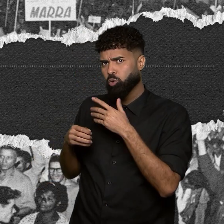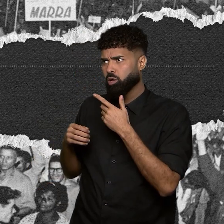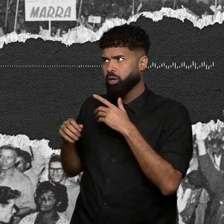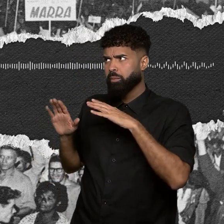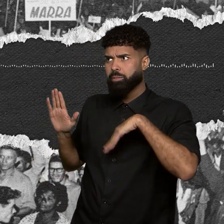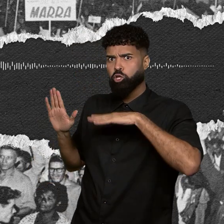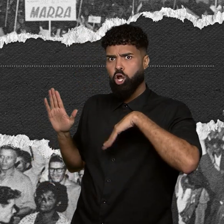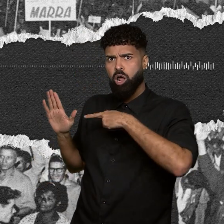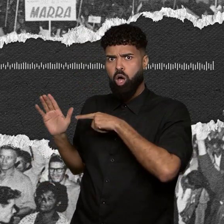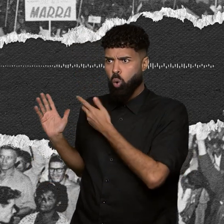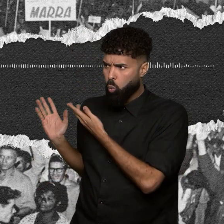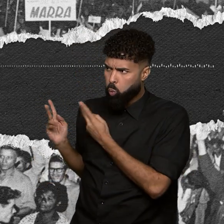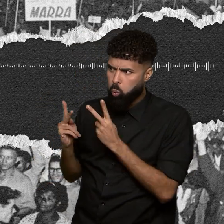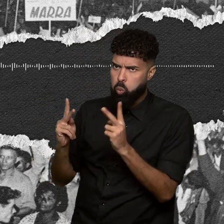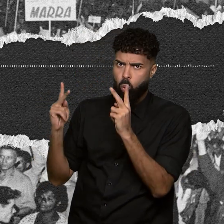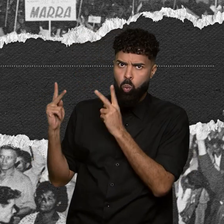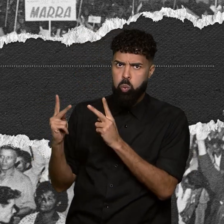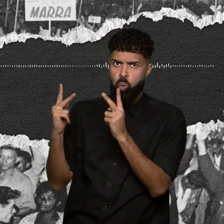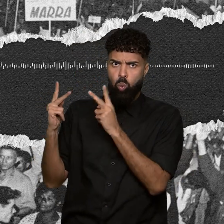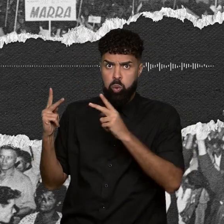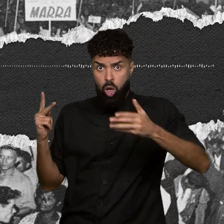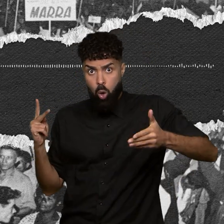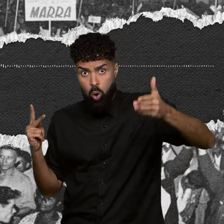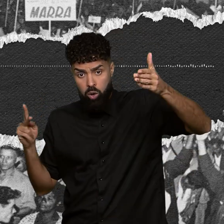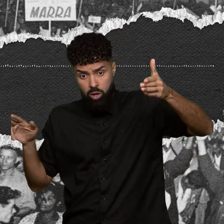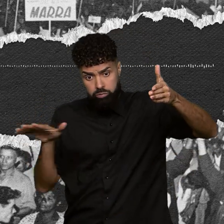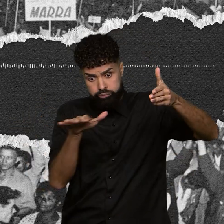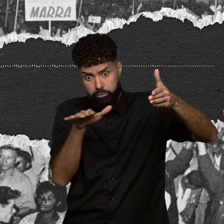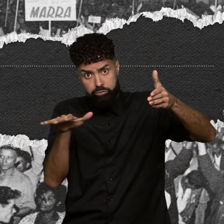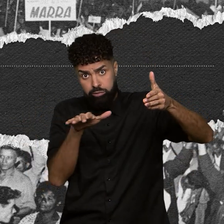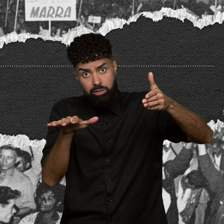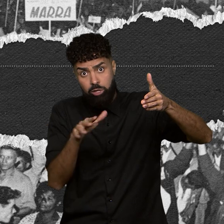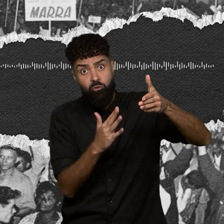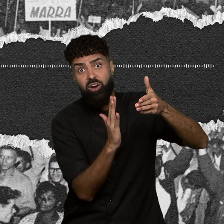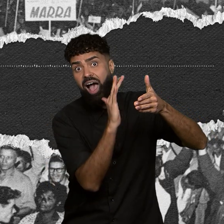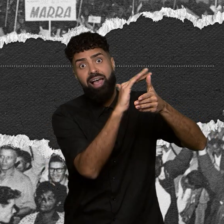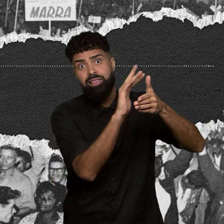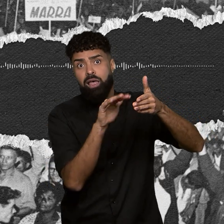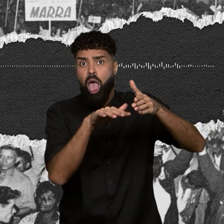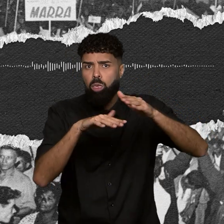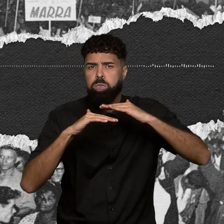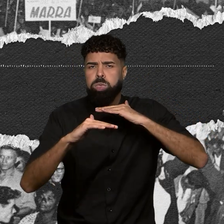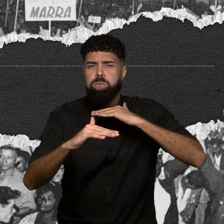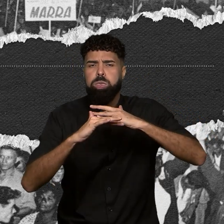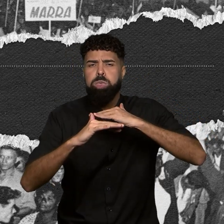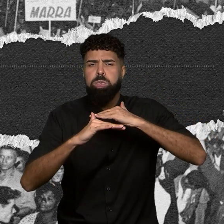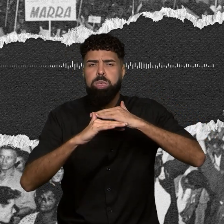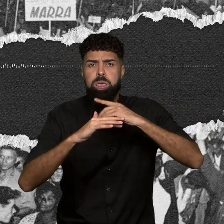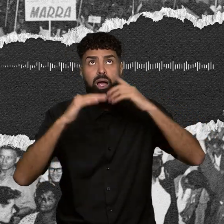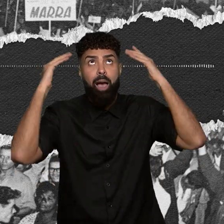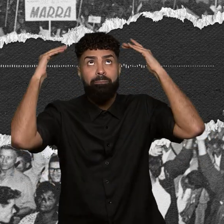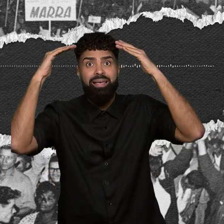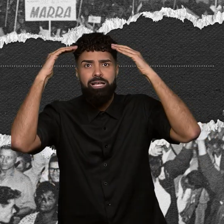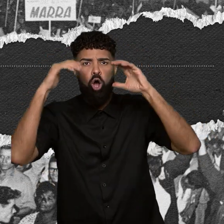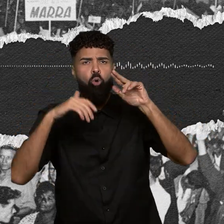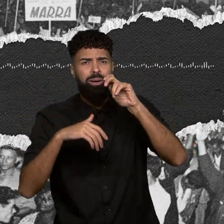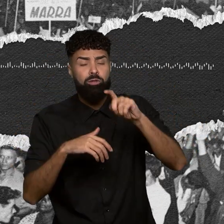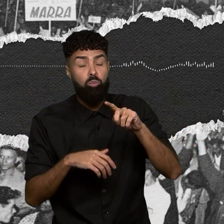que segura toda essa fumaça sobre as cabeças de quem vive ali. Essa era Cubatão, tão tóxica que nem o